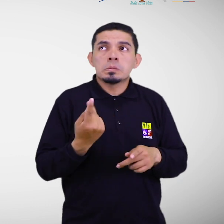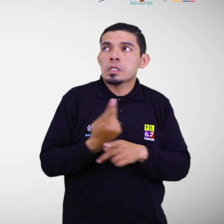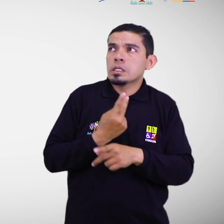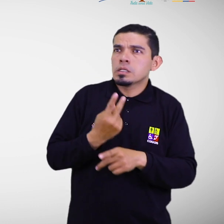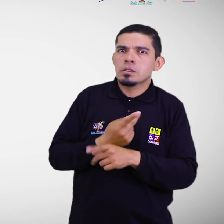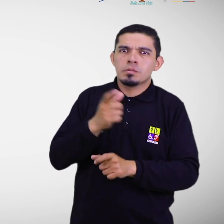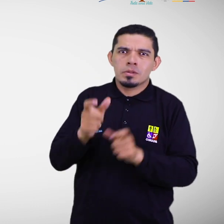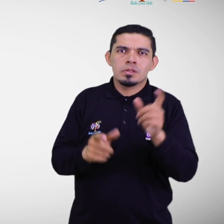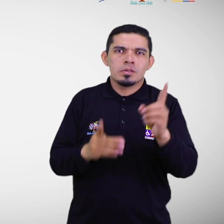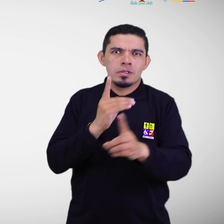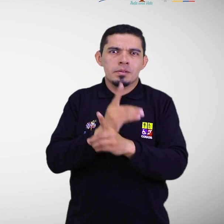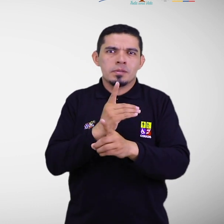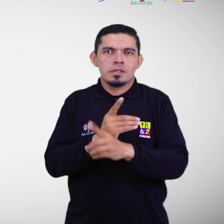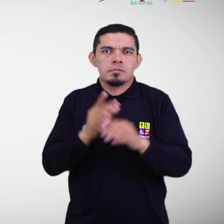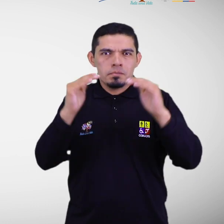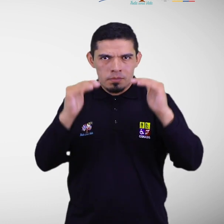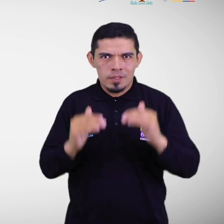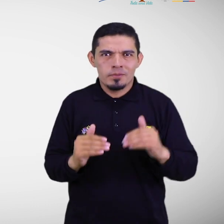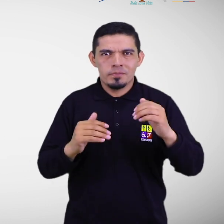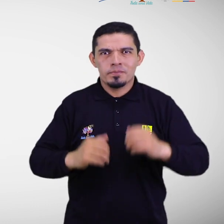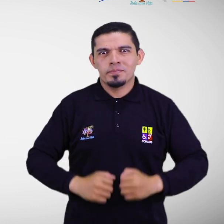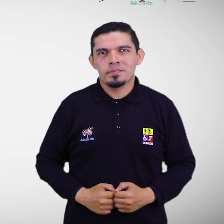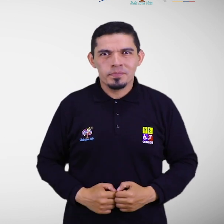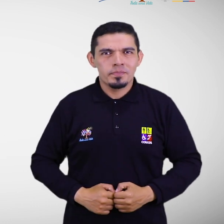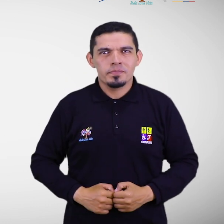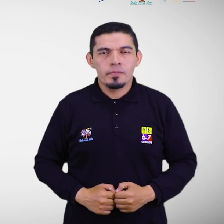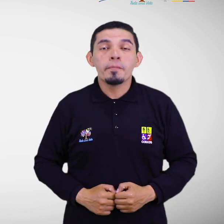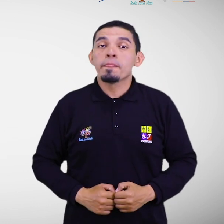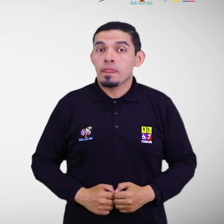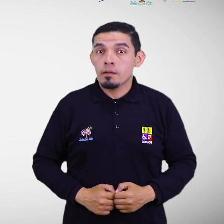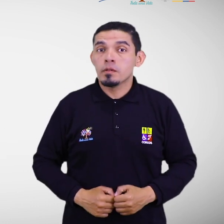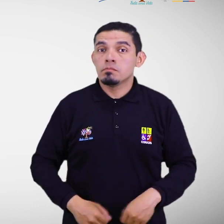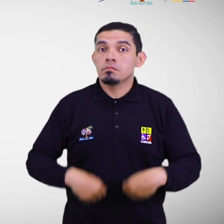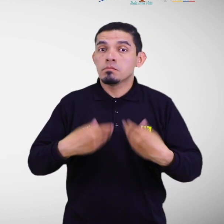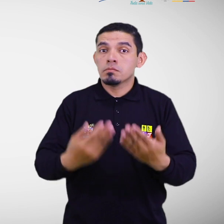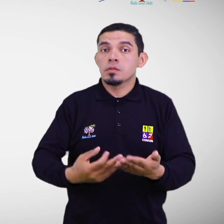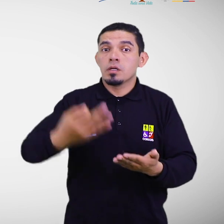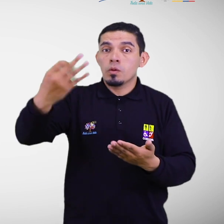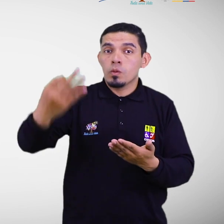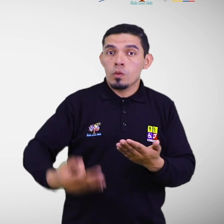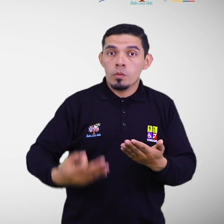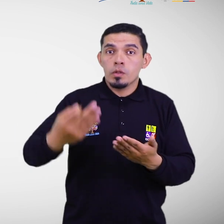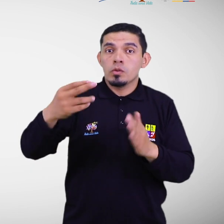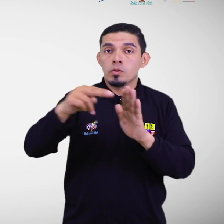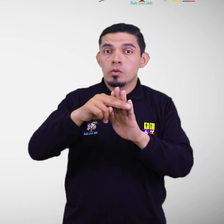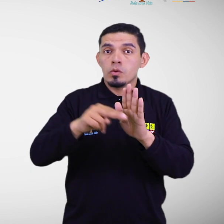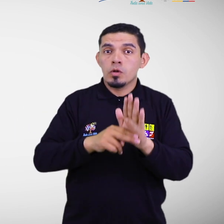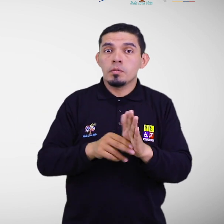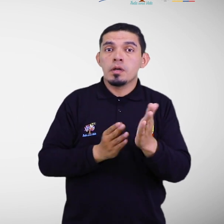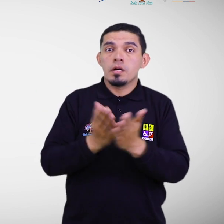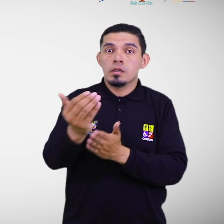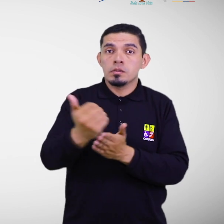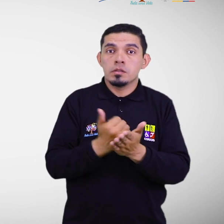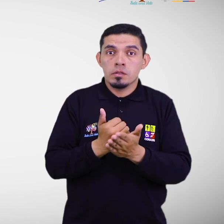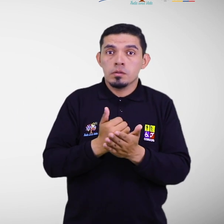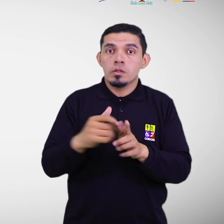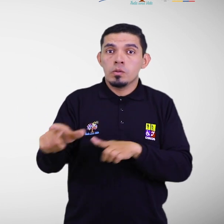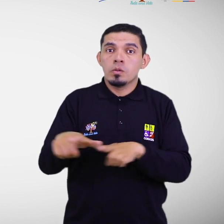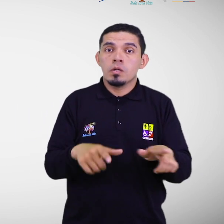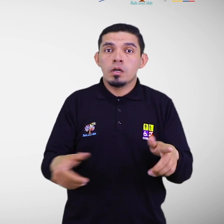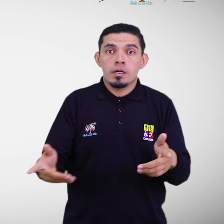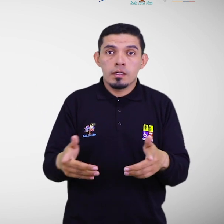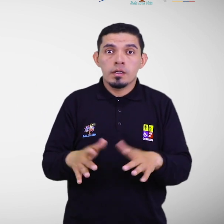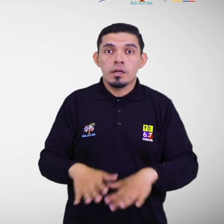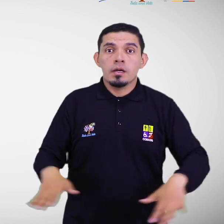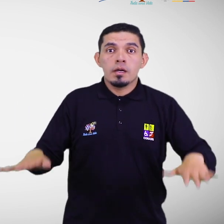personas con discapacidad. Gestionar la aplicación de normas regulatorias para accesibilidad al medio físico, al